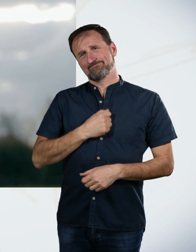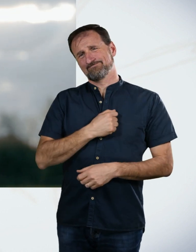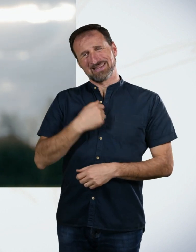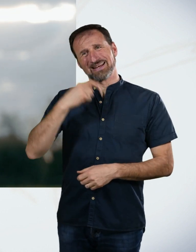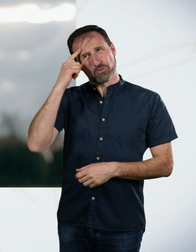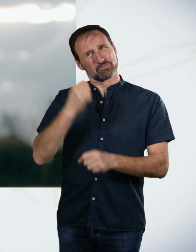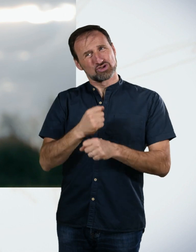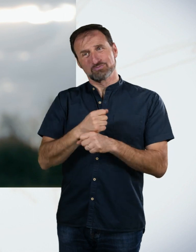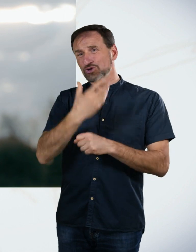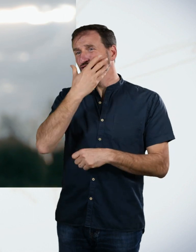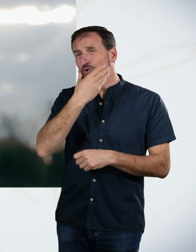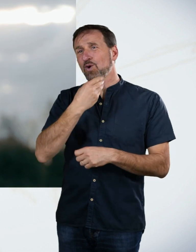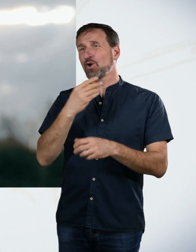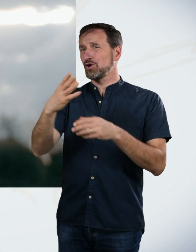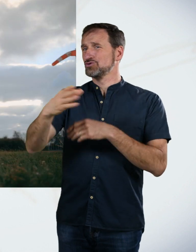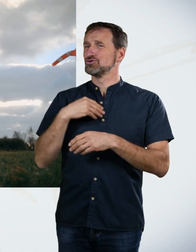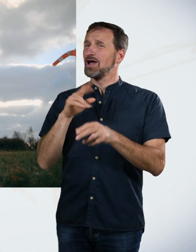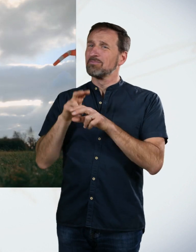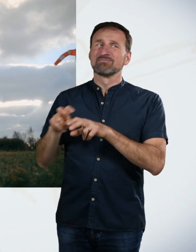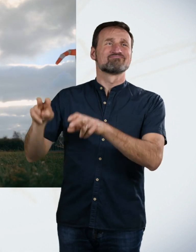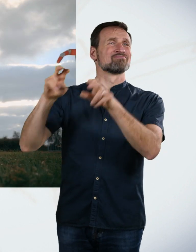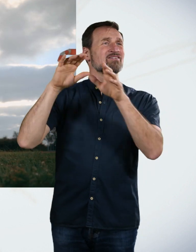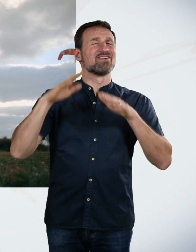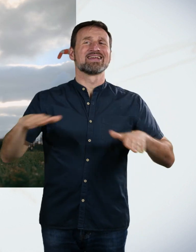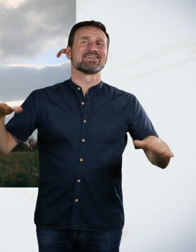Ich habe keine Ahnung, was da oben ist, aber immerhin habe ich überlebt.